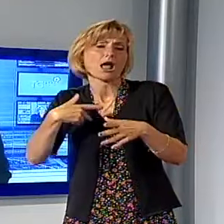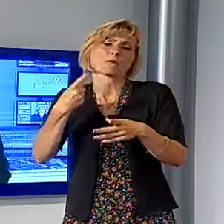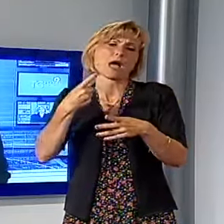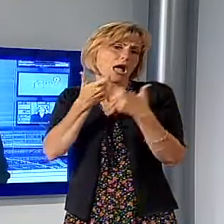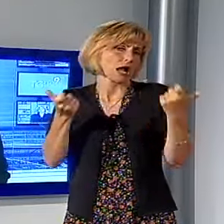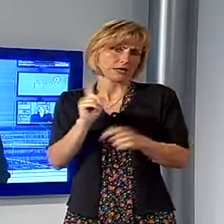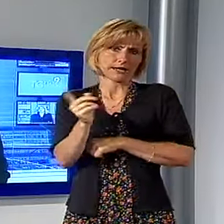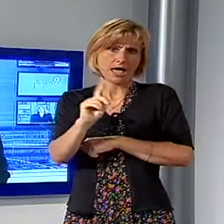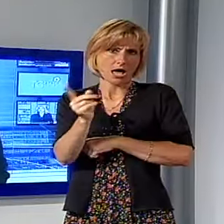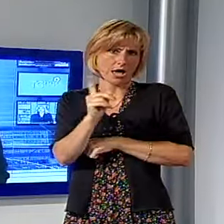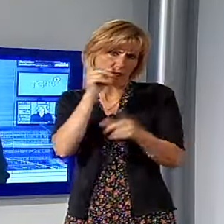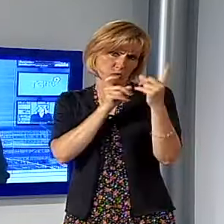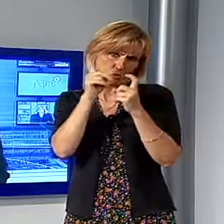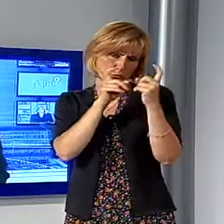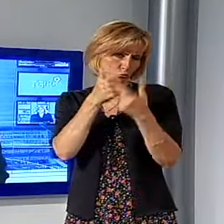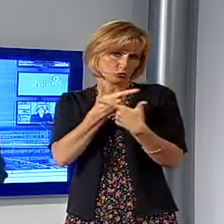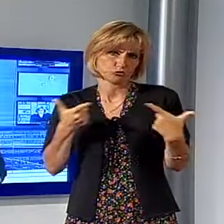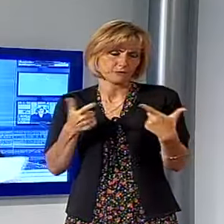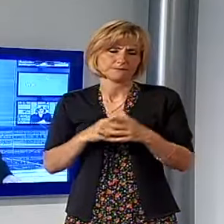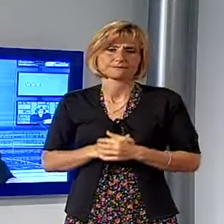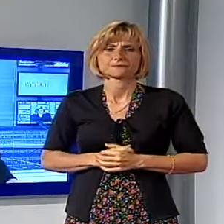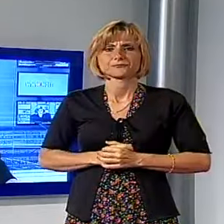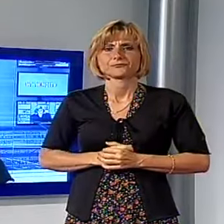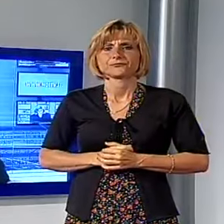particolari preoccupazioni per le condizioni di salute.